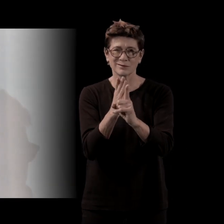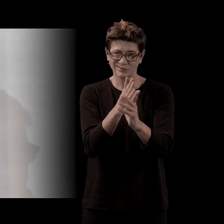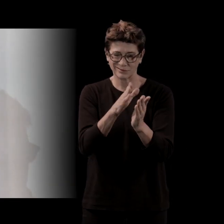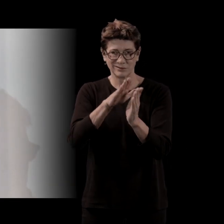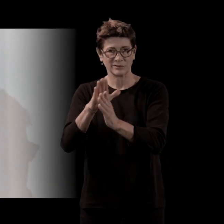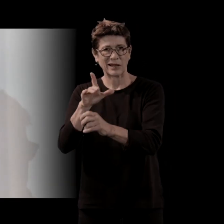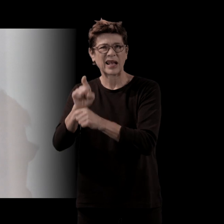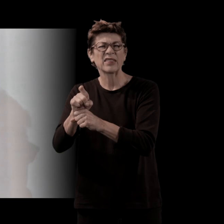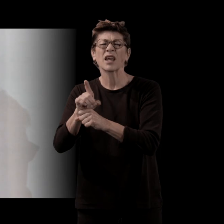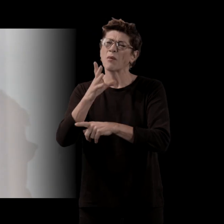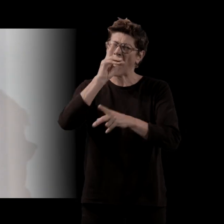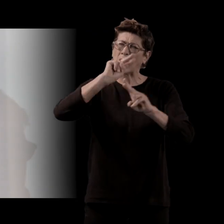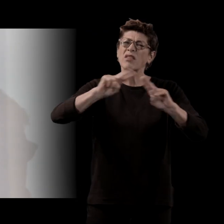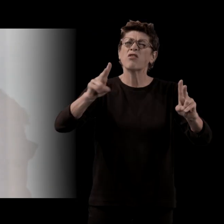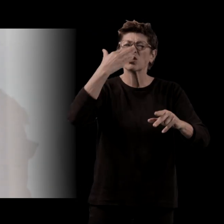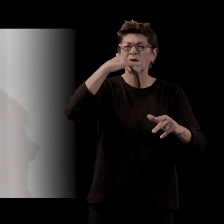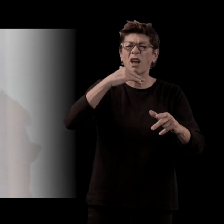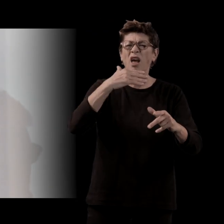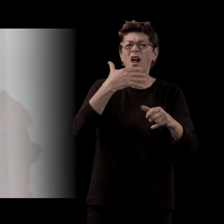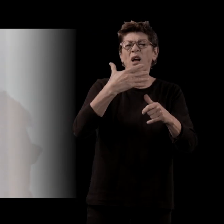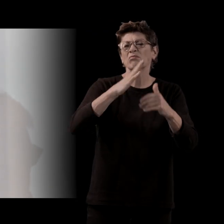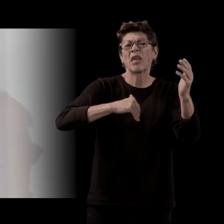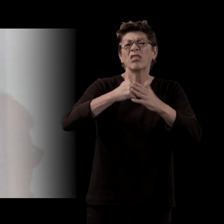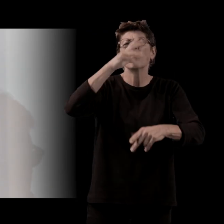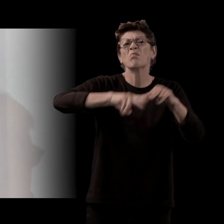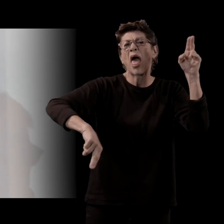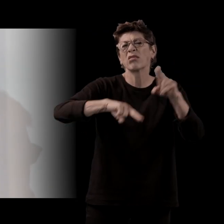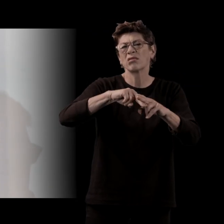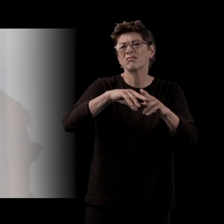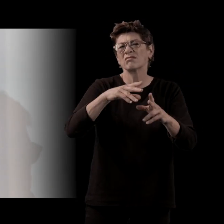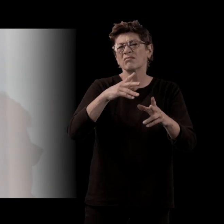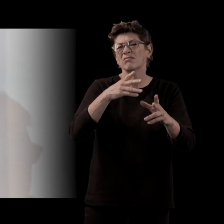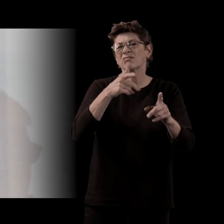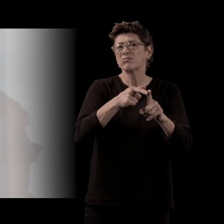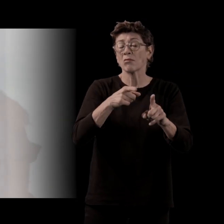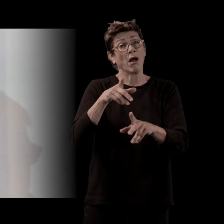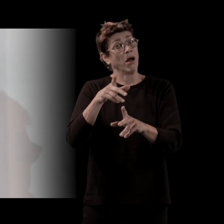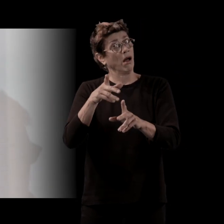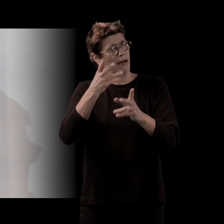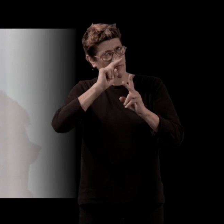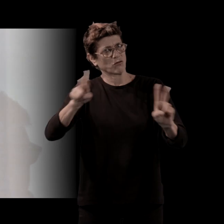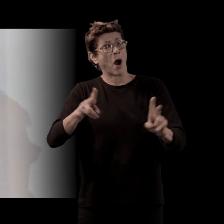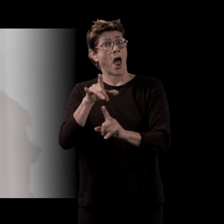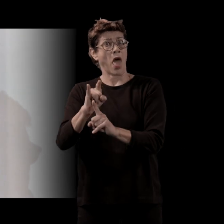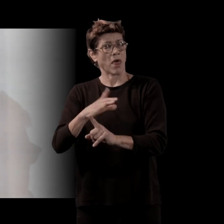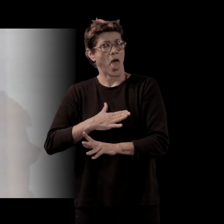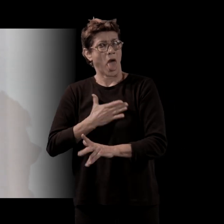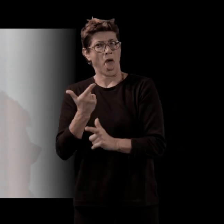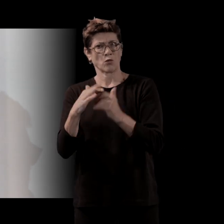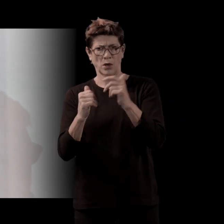appelle les bullshit jobs. Elle aime faire son job quand même et ça produit des effets effectivement quand elle retaille un organigramme, derrière, il y